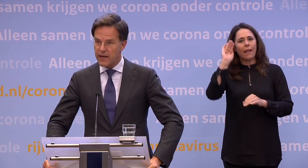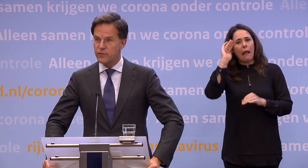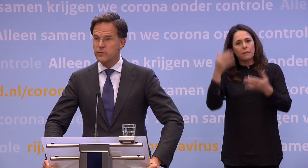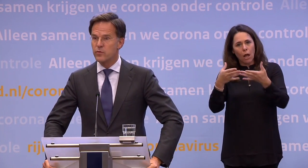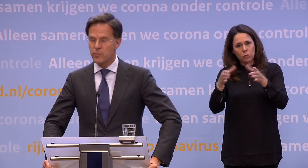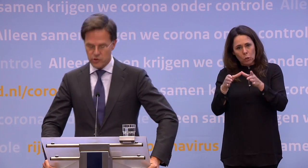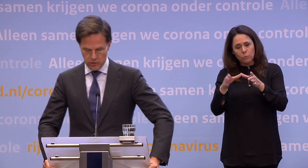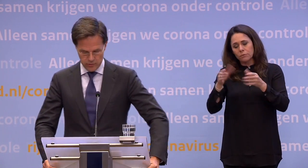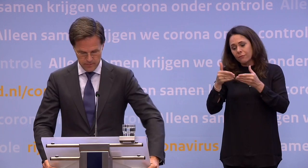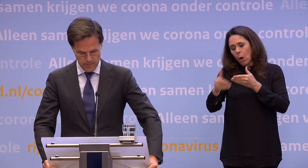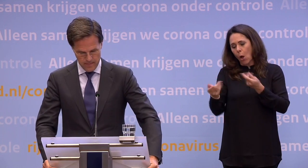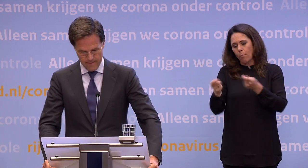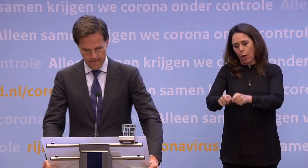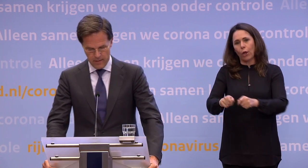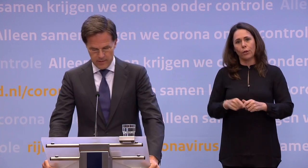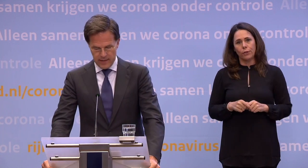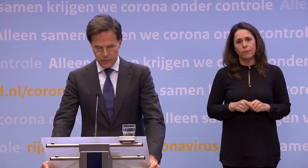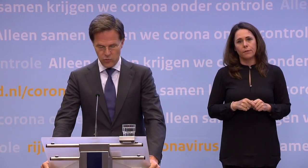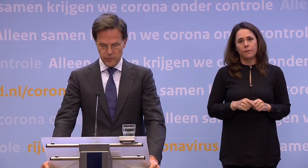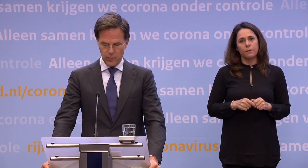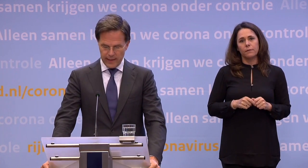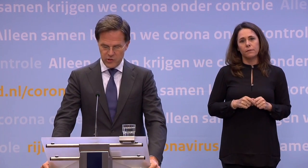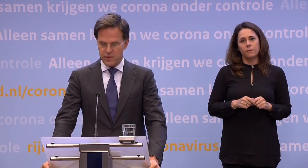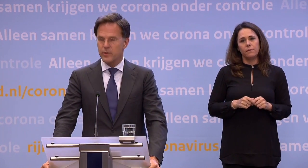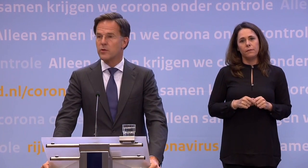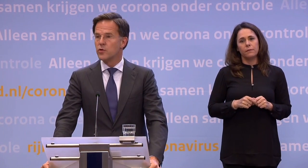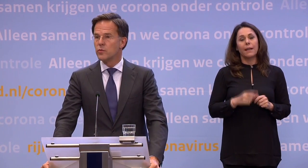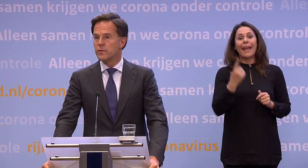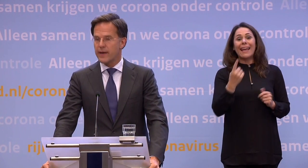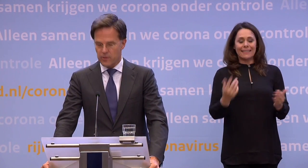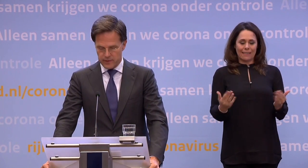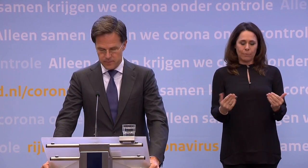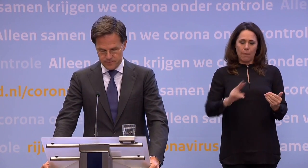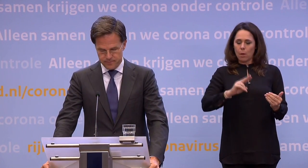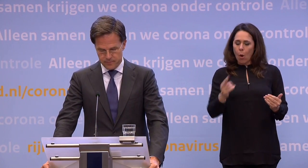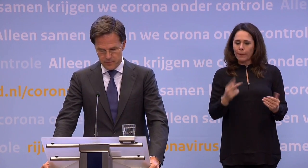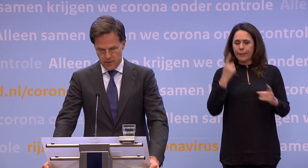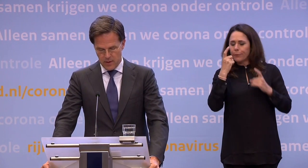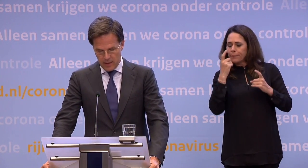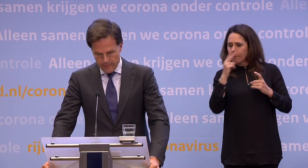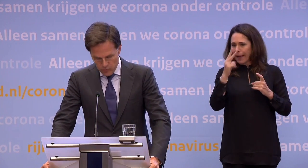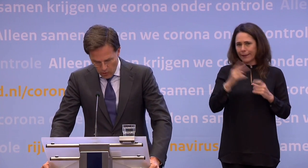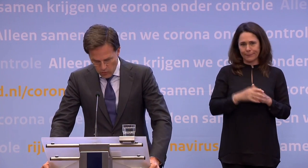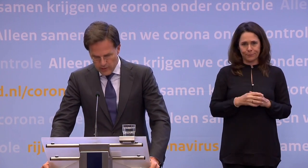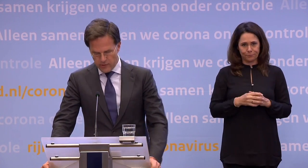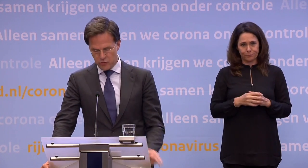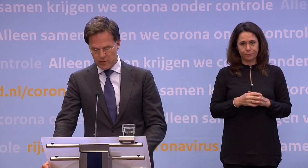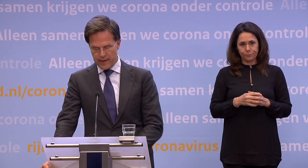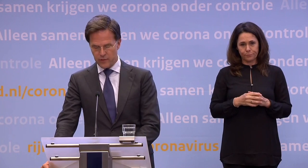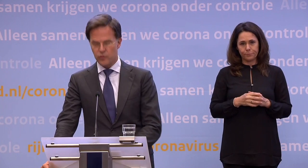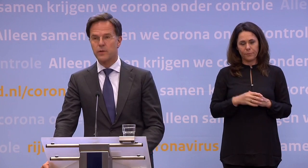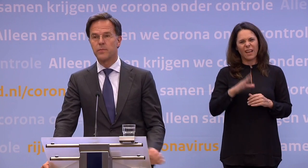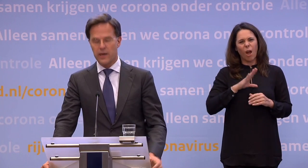blijven voorlopig gesloten. Daarvoor komt er op 1 september een nieuw weegmoment. En we moeten ook nog een